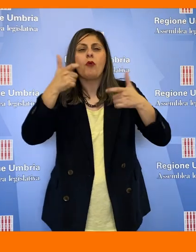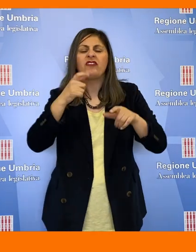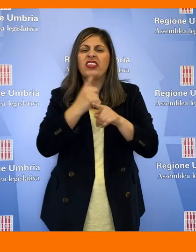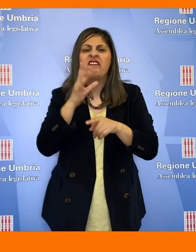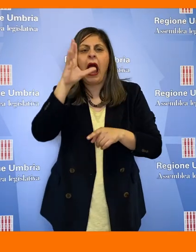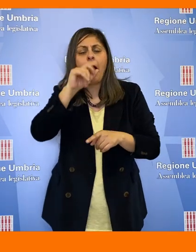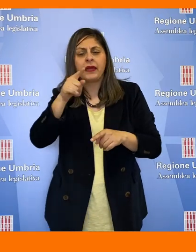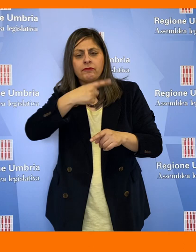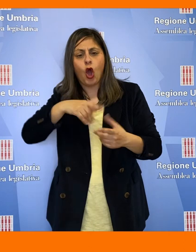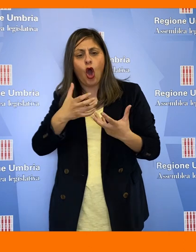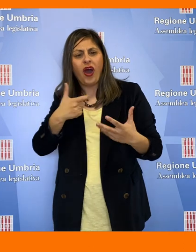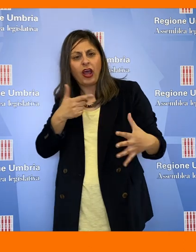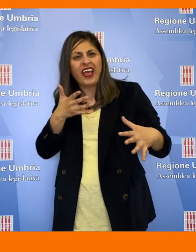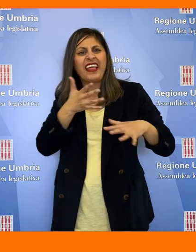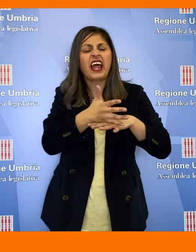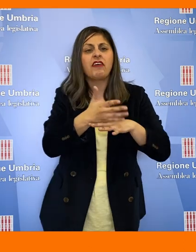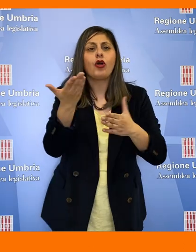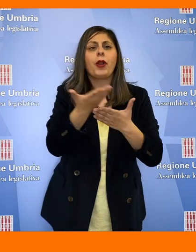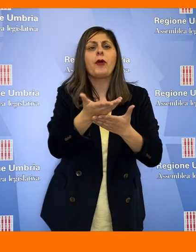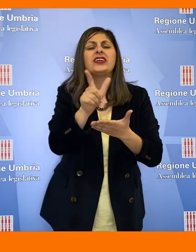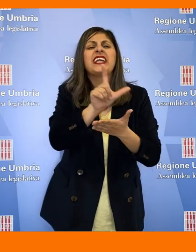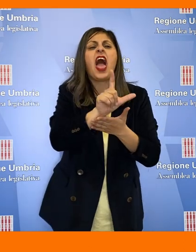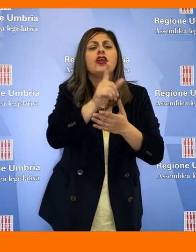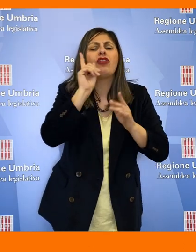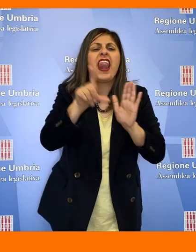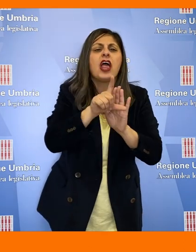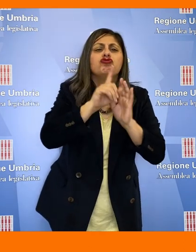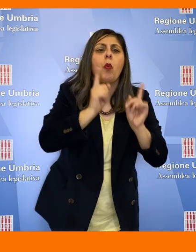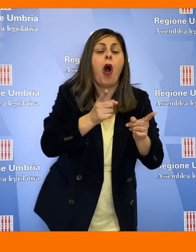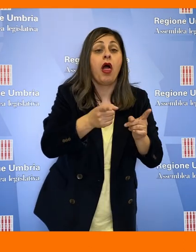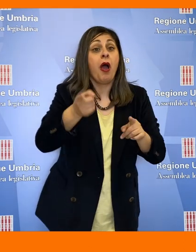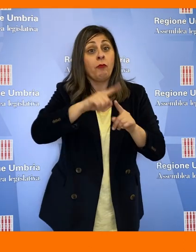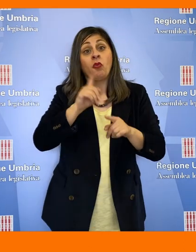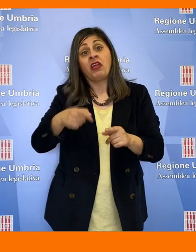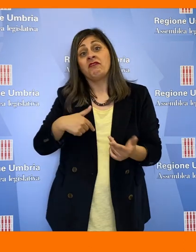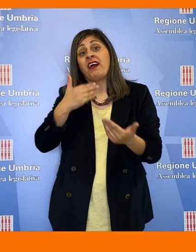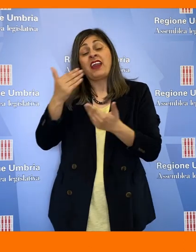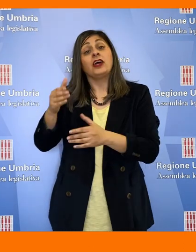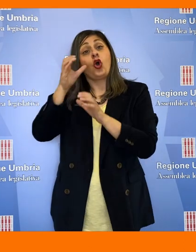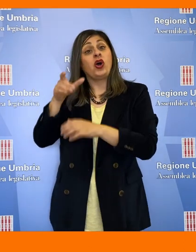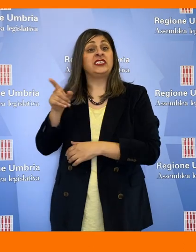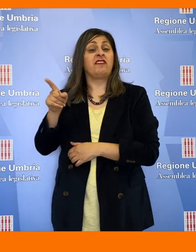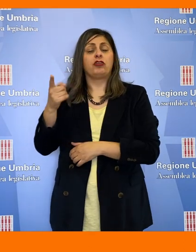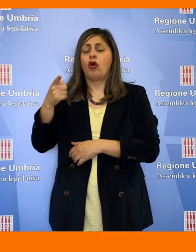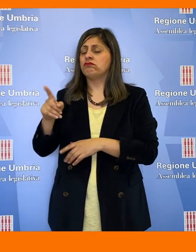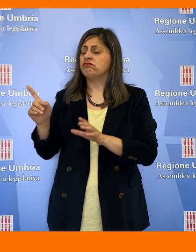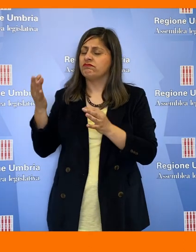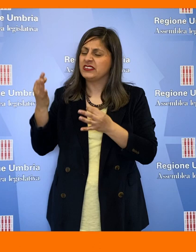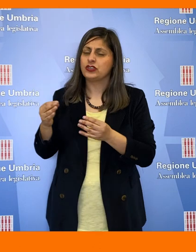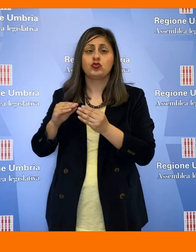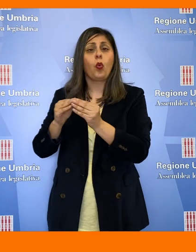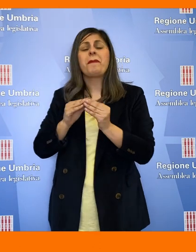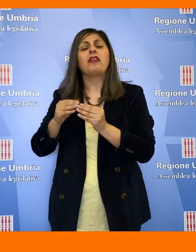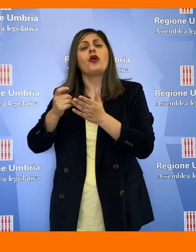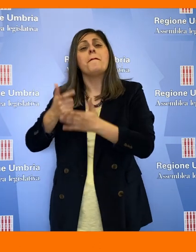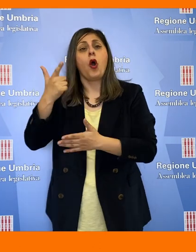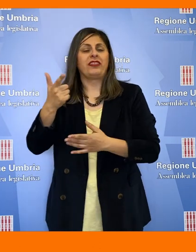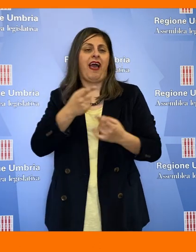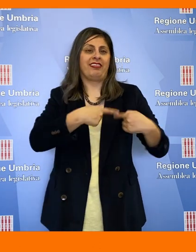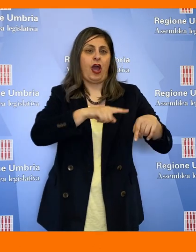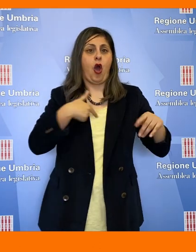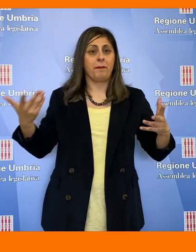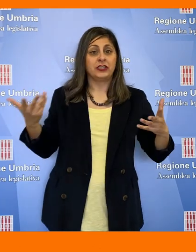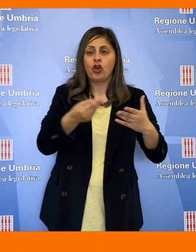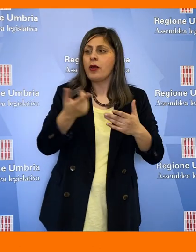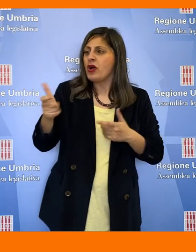capire come intervenire in maniera concreta sulla proposta di legge. Devo ringraziare anche l'osservatorio, uno strumento importante per la nostra commissione e per il nostro